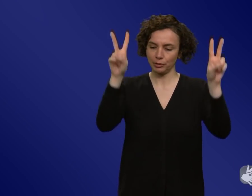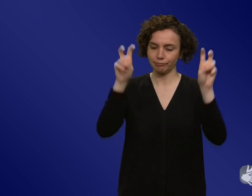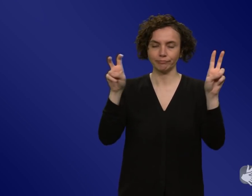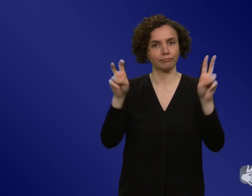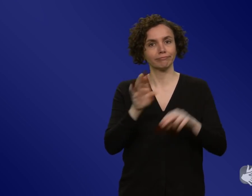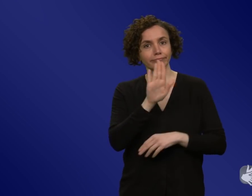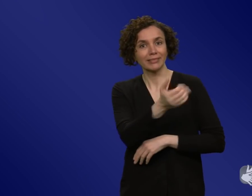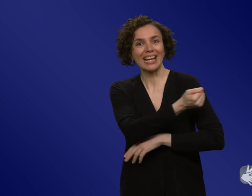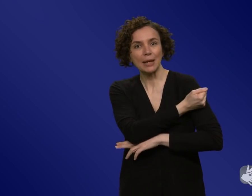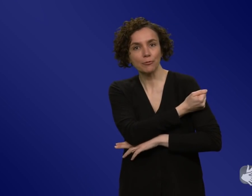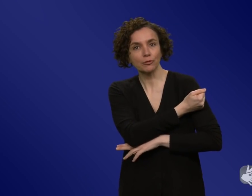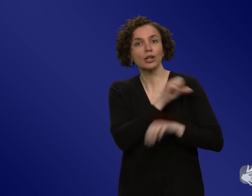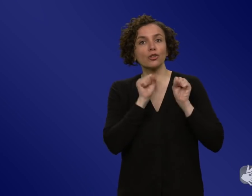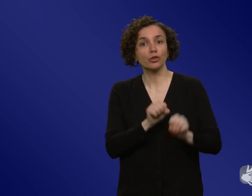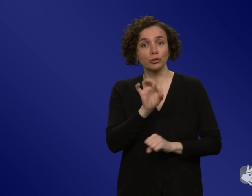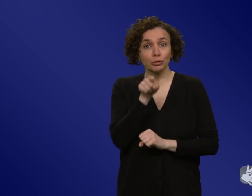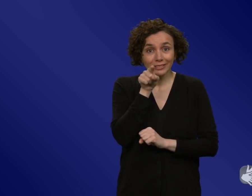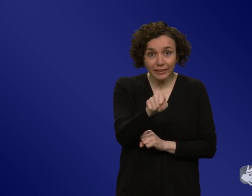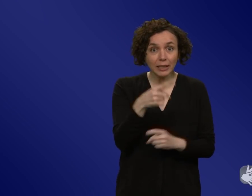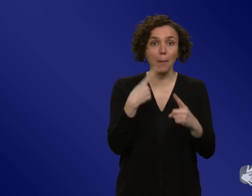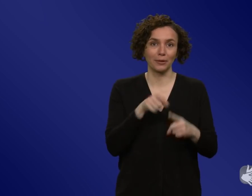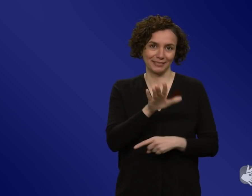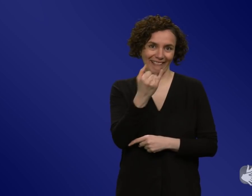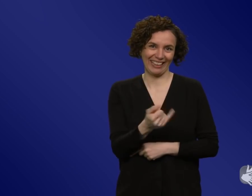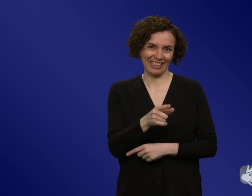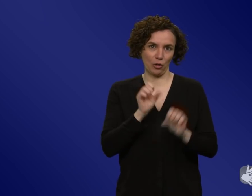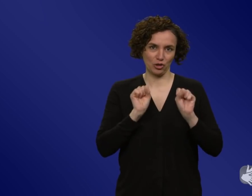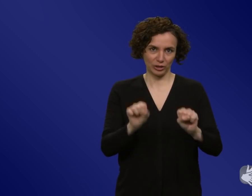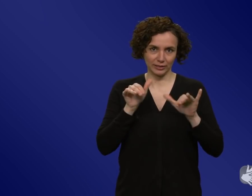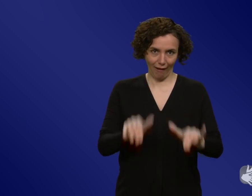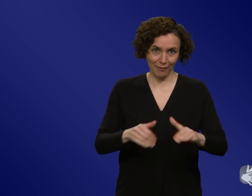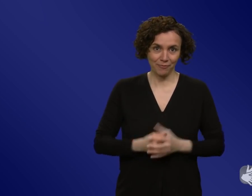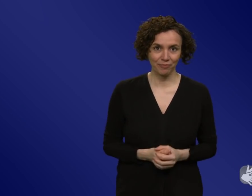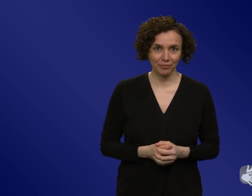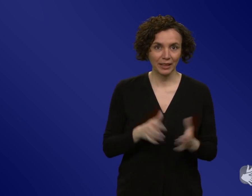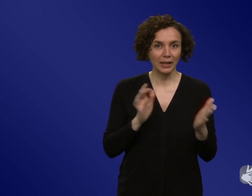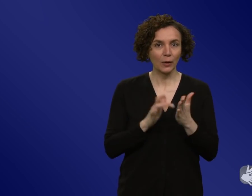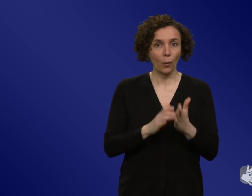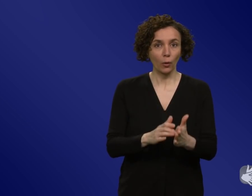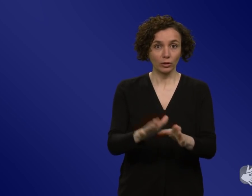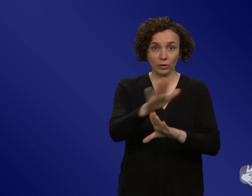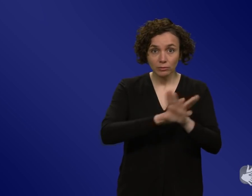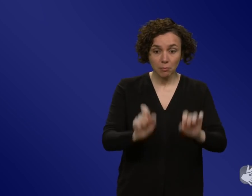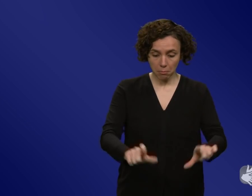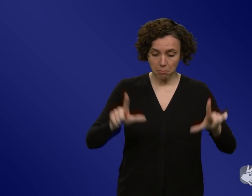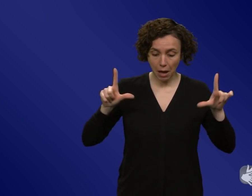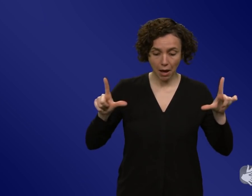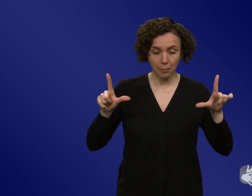ist. Also man kann auf einer Großfläche sicherlich keine Falschinformationen wieder korrigieren. Das